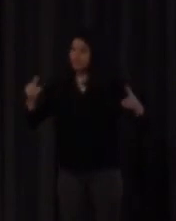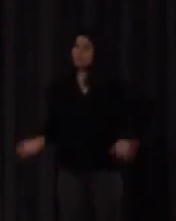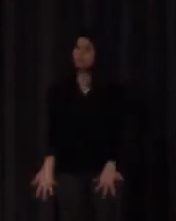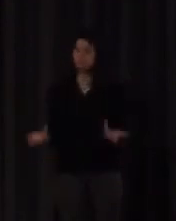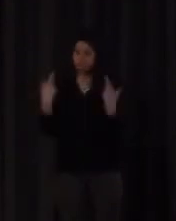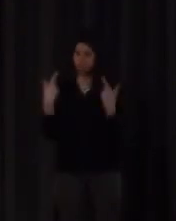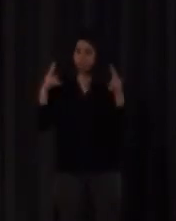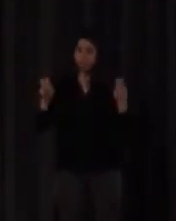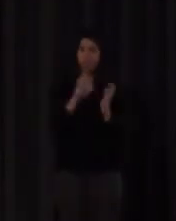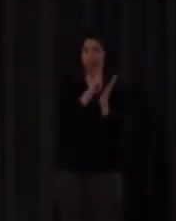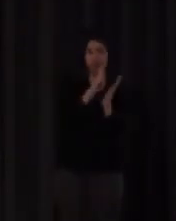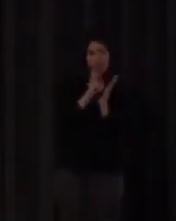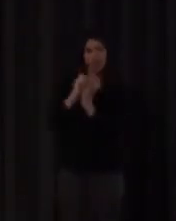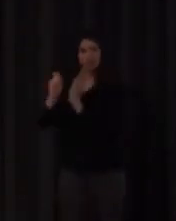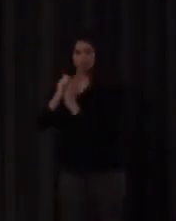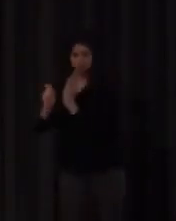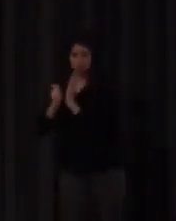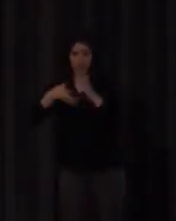lectura y en la escritura de signos